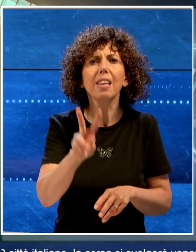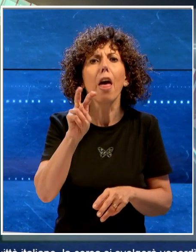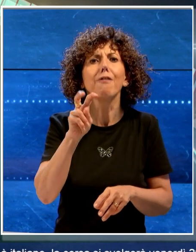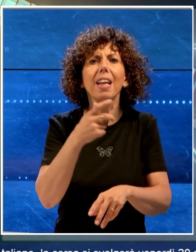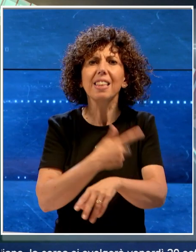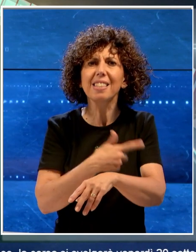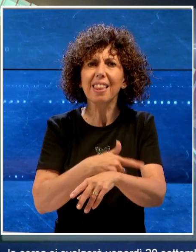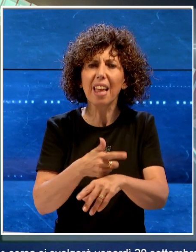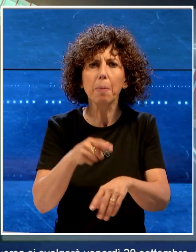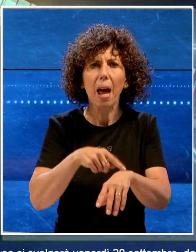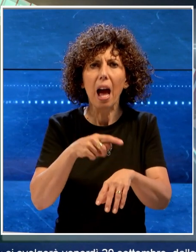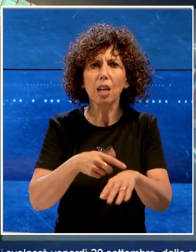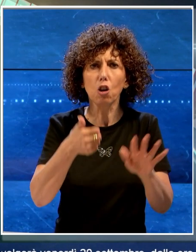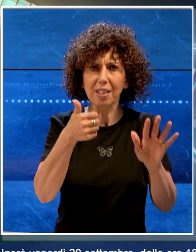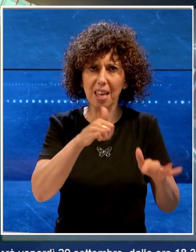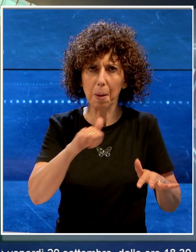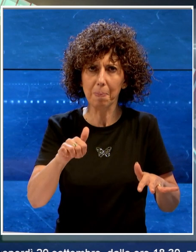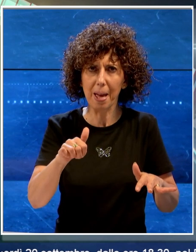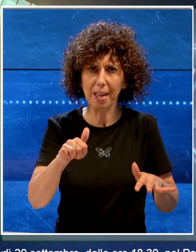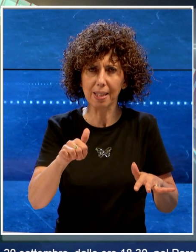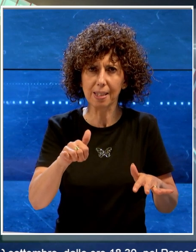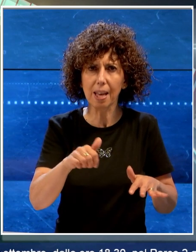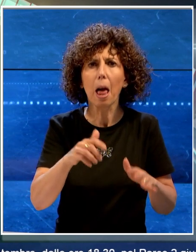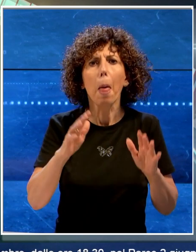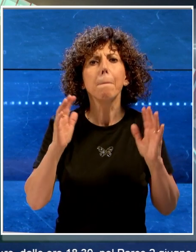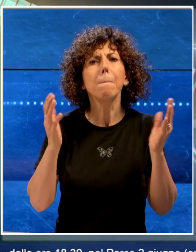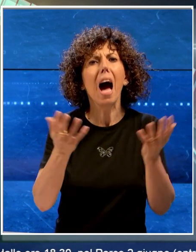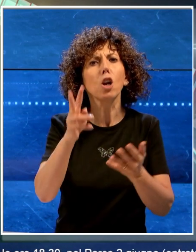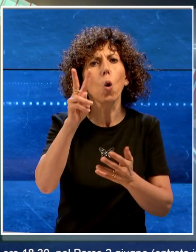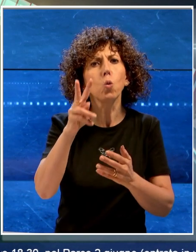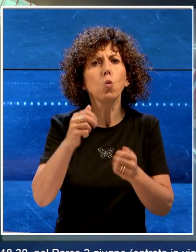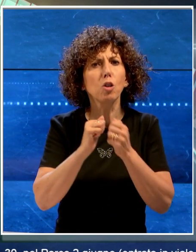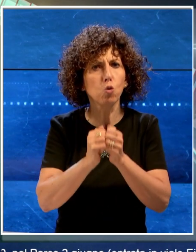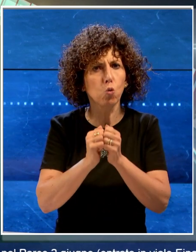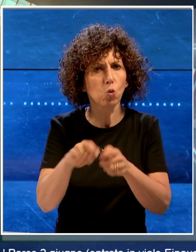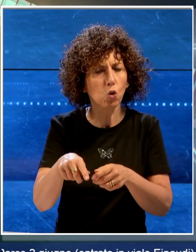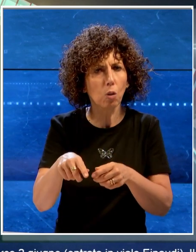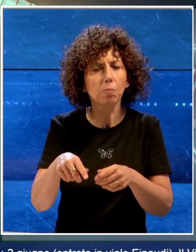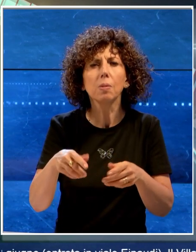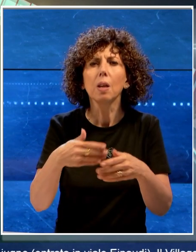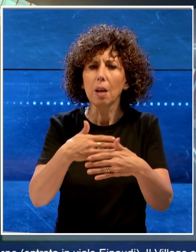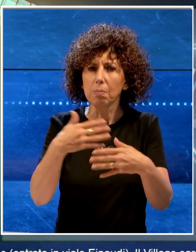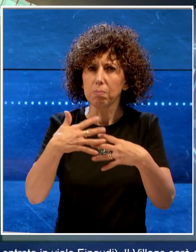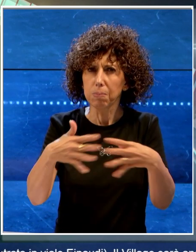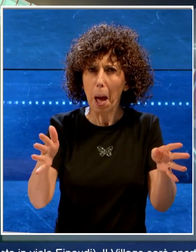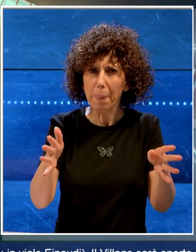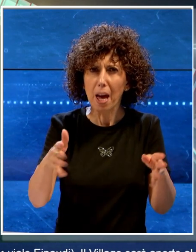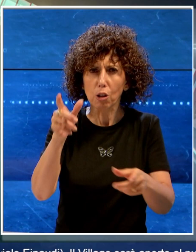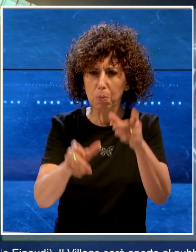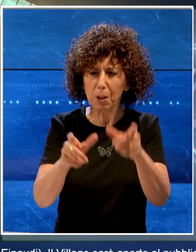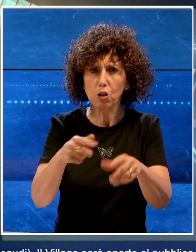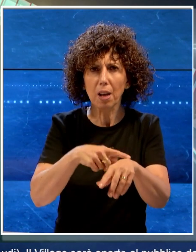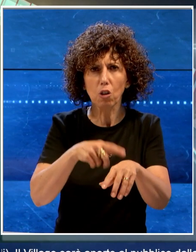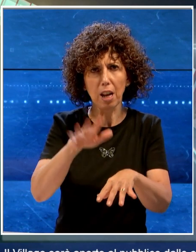settembre dalle 18.30 nel Parco 2 Giugno. Il village sarà aperto al pubblico dalle 17